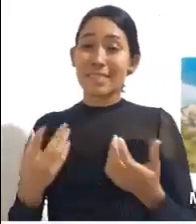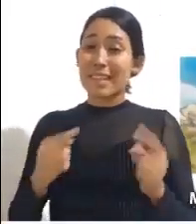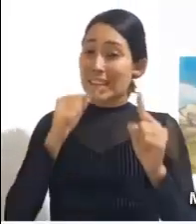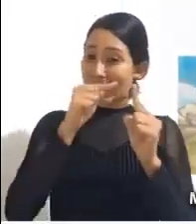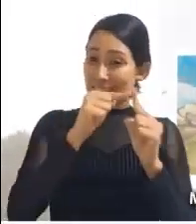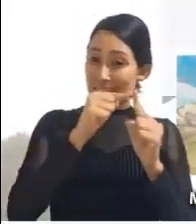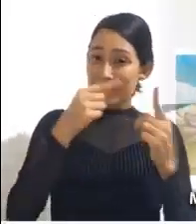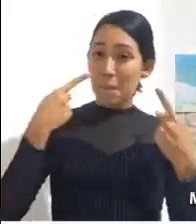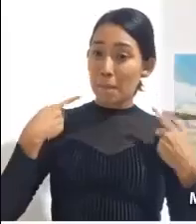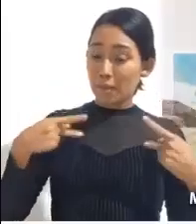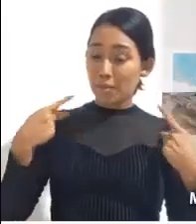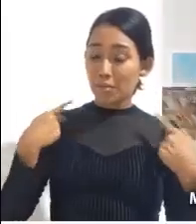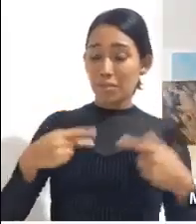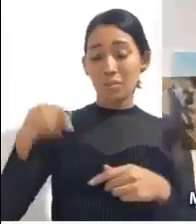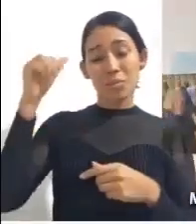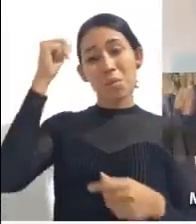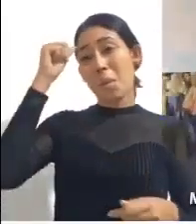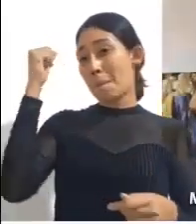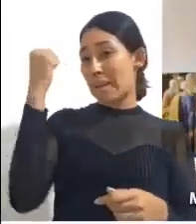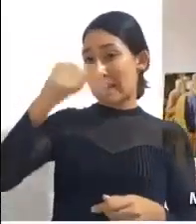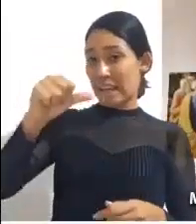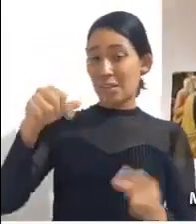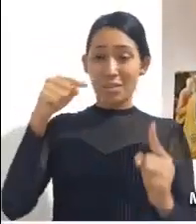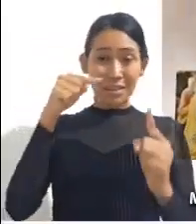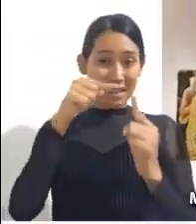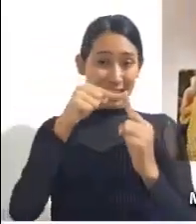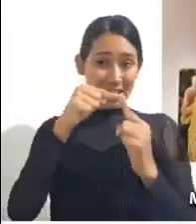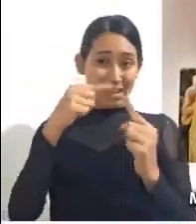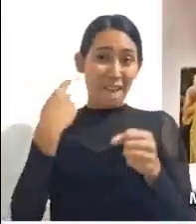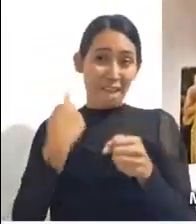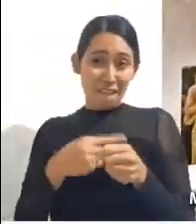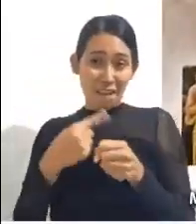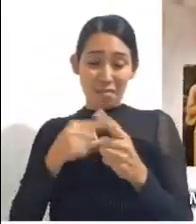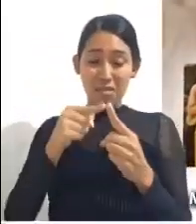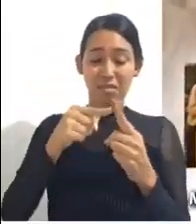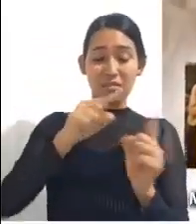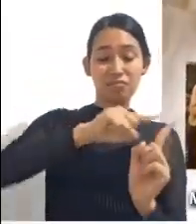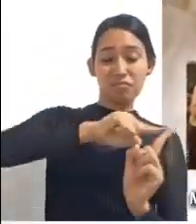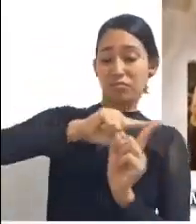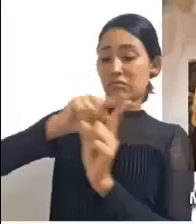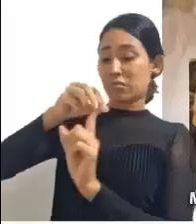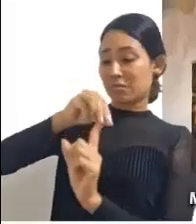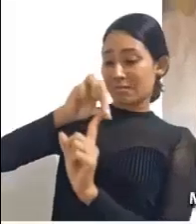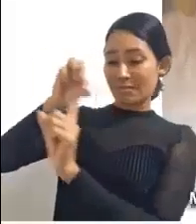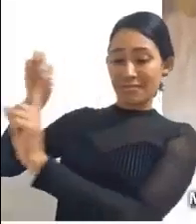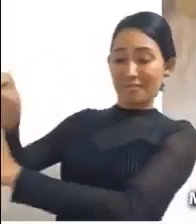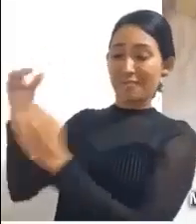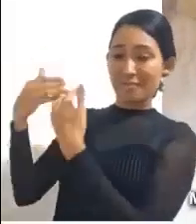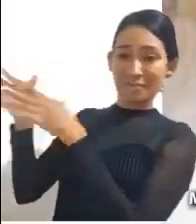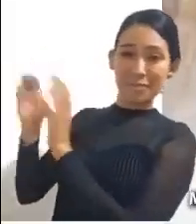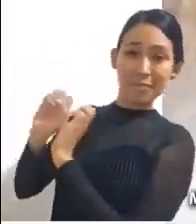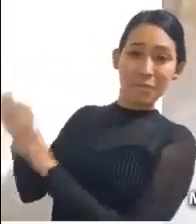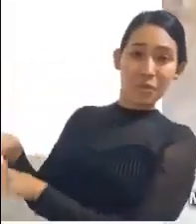considerados impuros y pecadores. Y se les condenaba al destierro y la marginación.